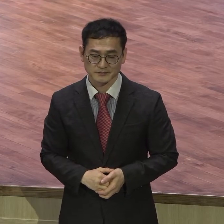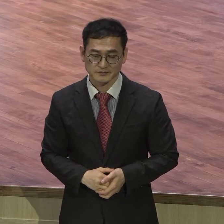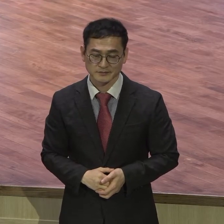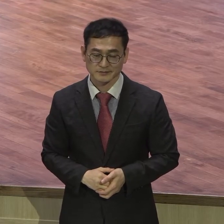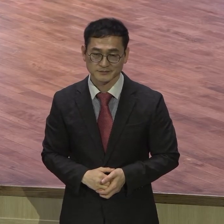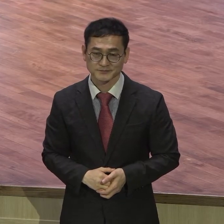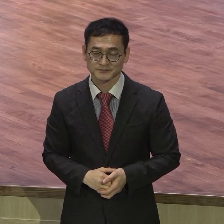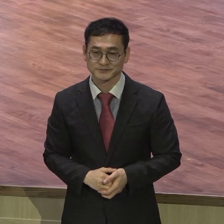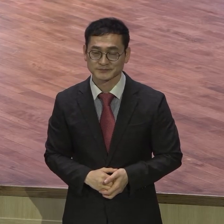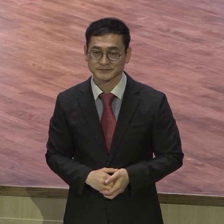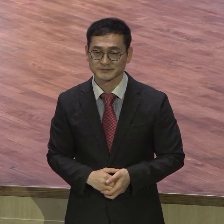계속 돌렸어요.